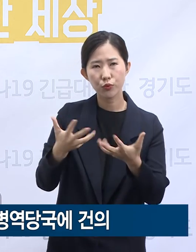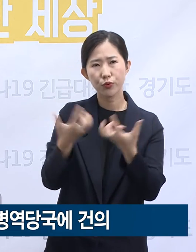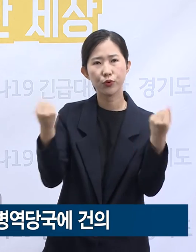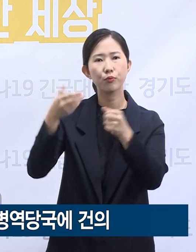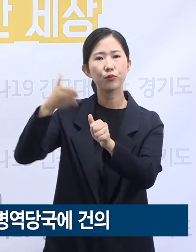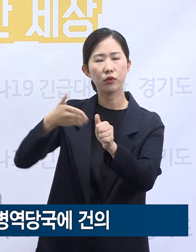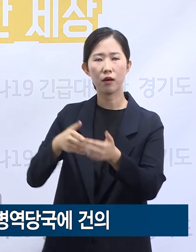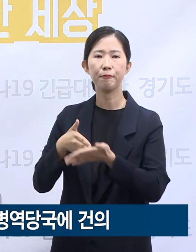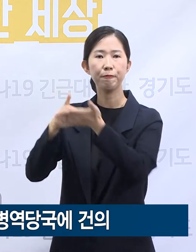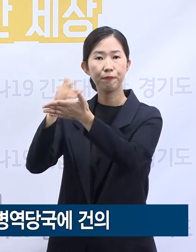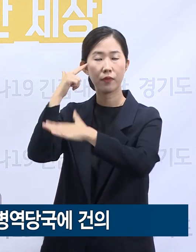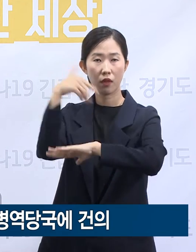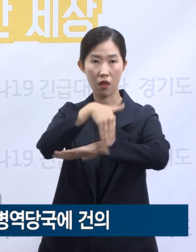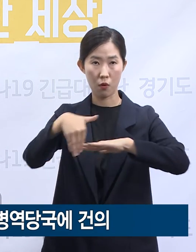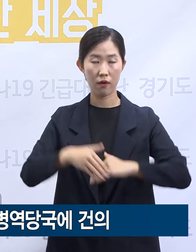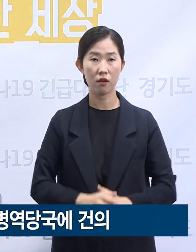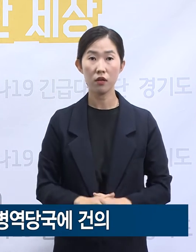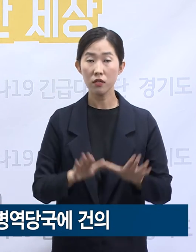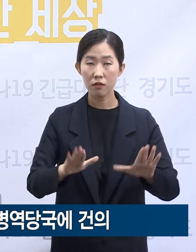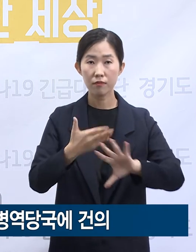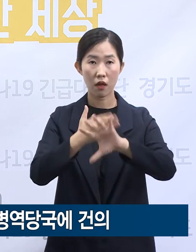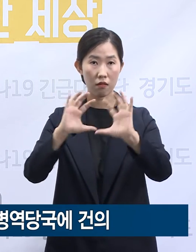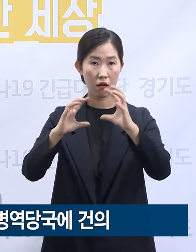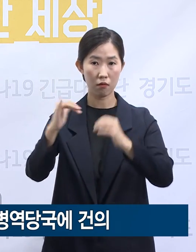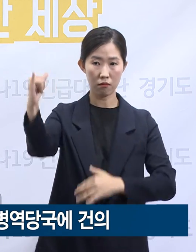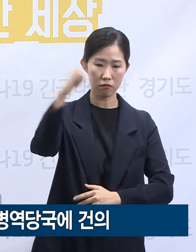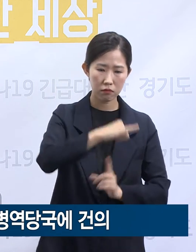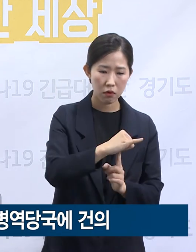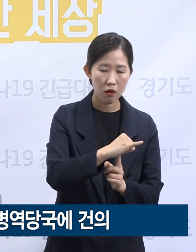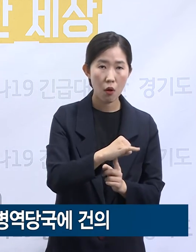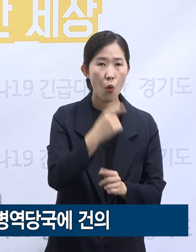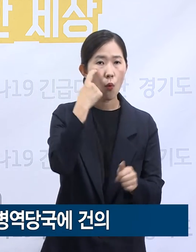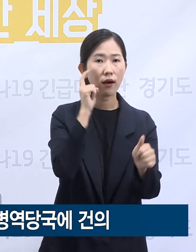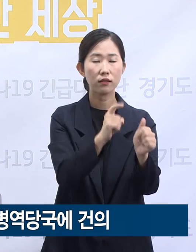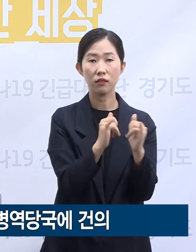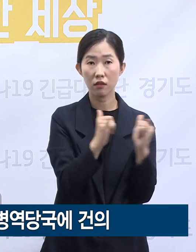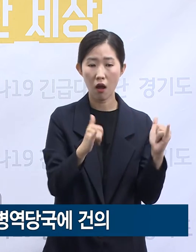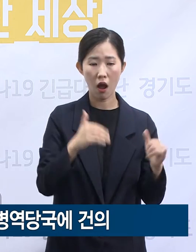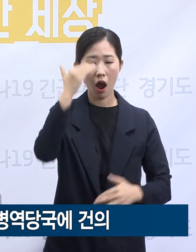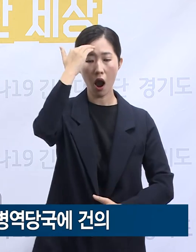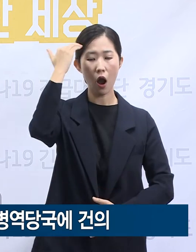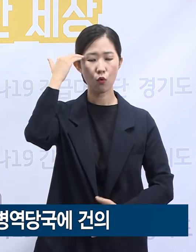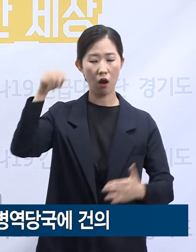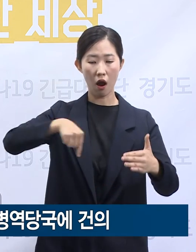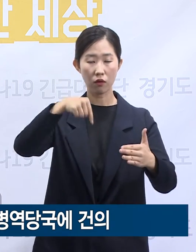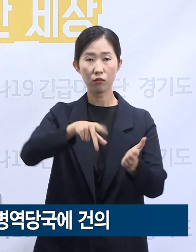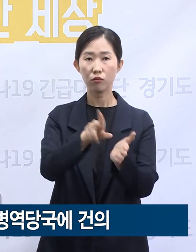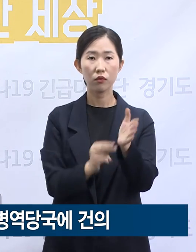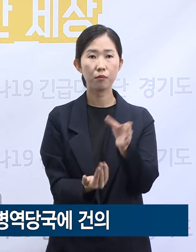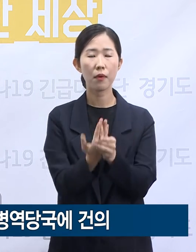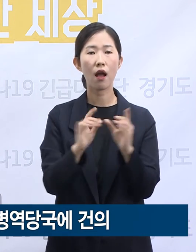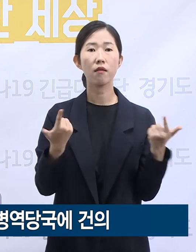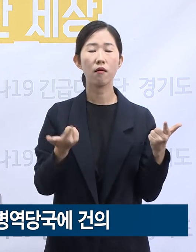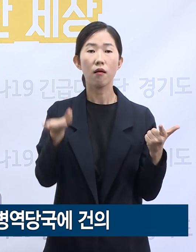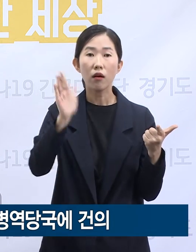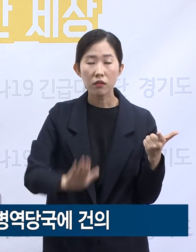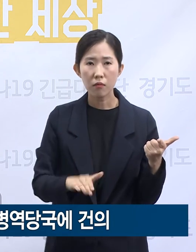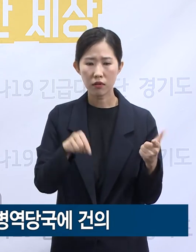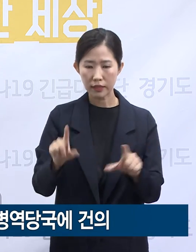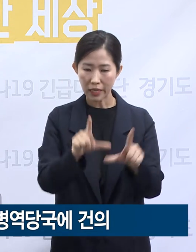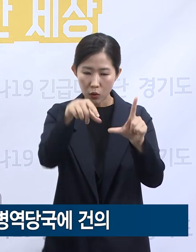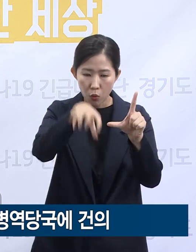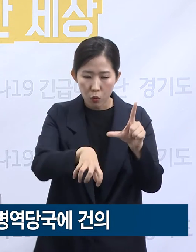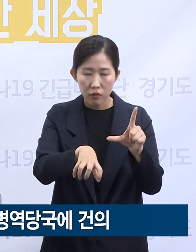현재 해외입국으로 인한 발생한 확진자는 국내 요인으로 인해 발생한 것이 아님에도 확진자의 주소지로 분류 관리되고 있는